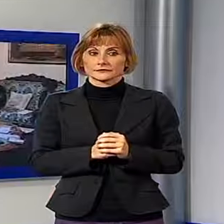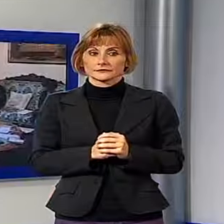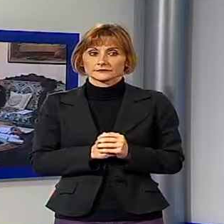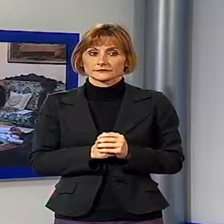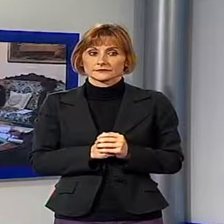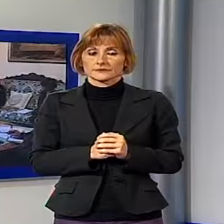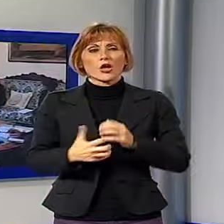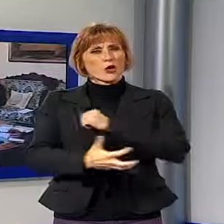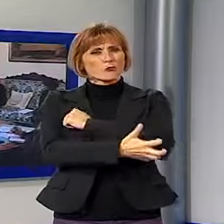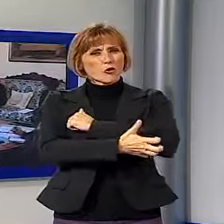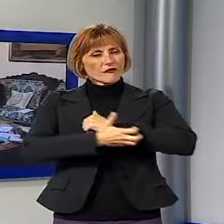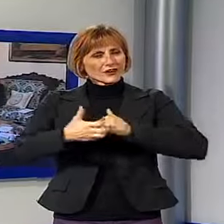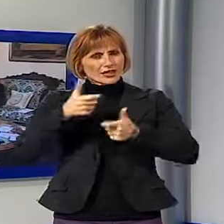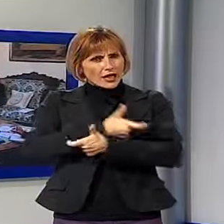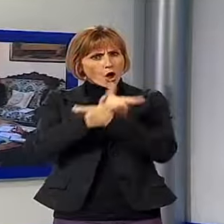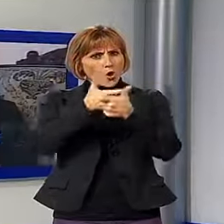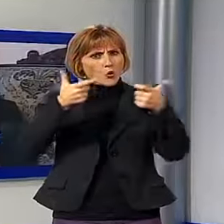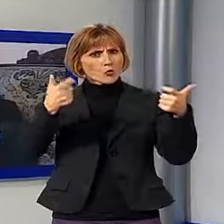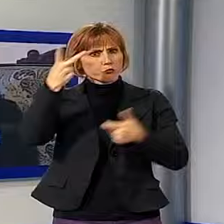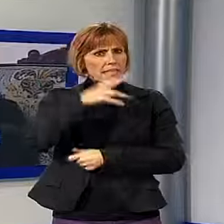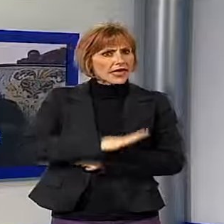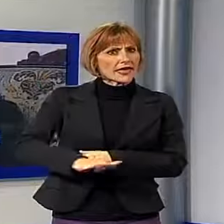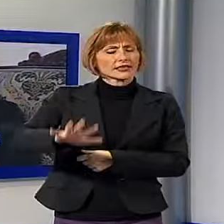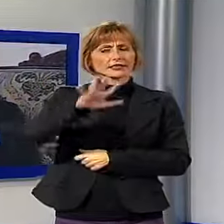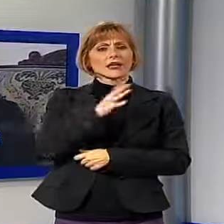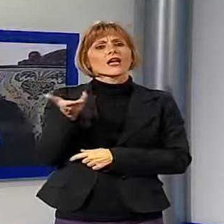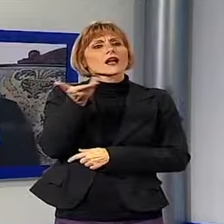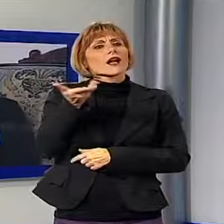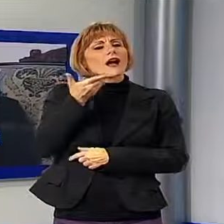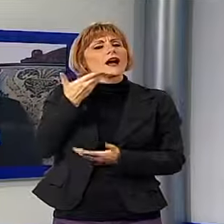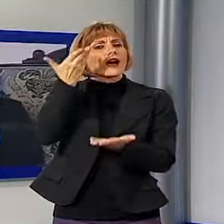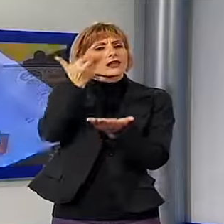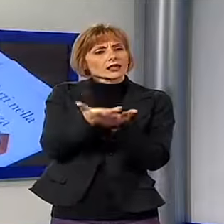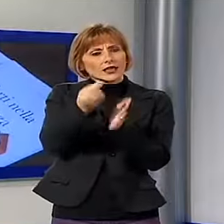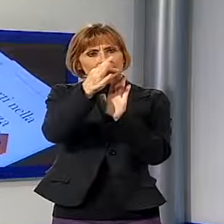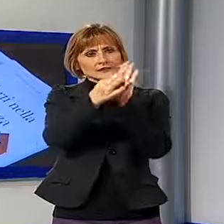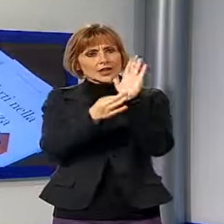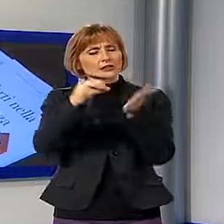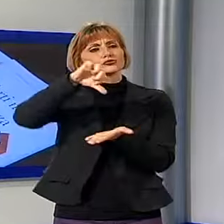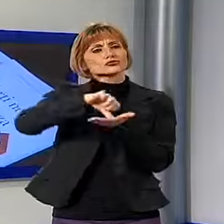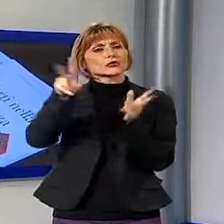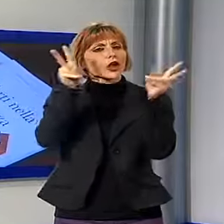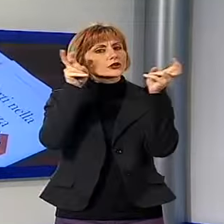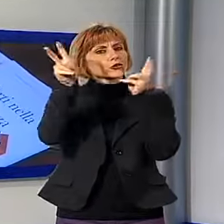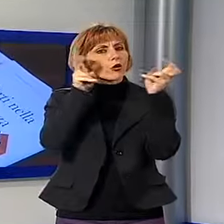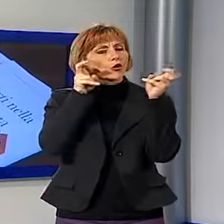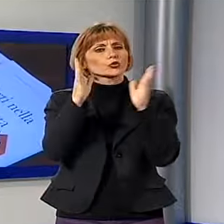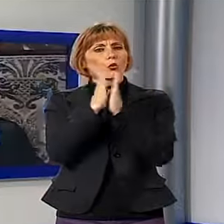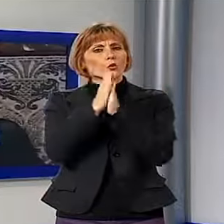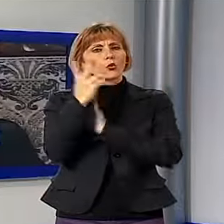La povertà cresce, si diffonde, la Caritas, ha presentato i dati dei centri di ascolto della Diocesi di Lucca, aumentano